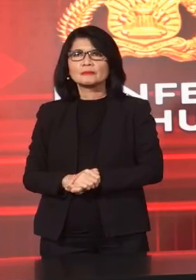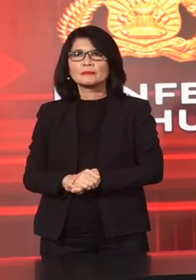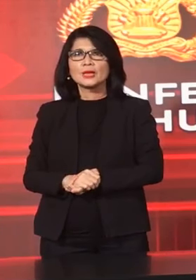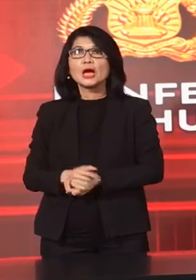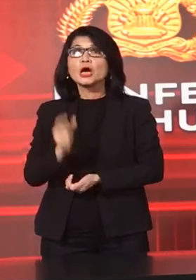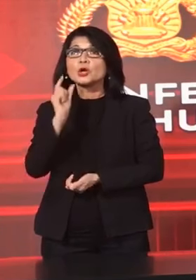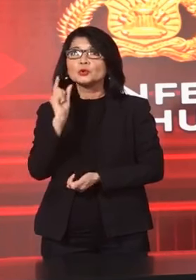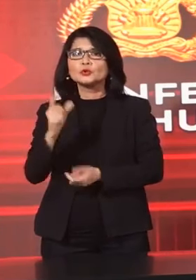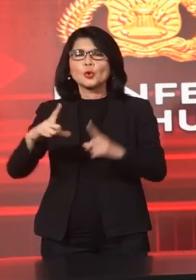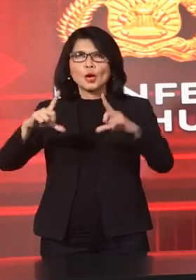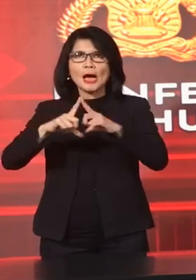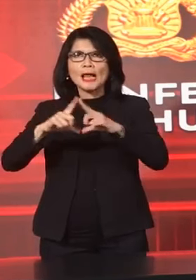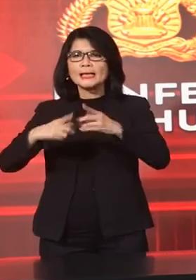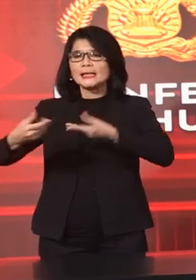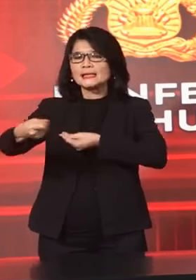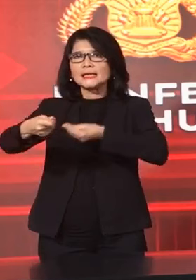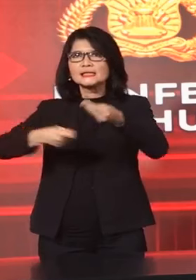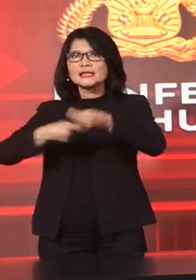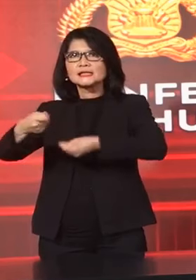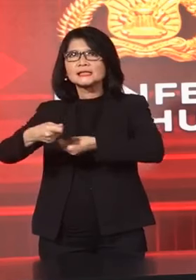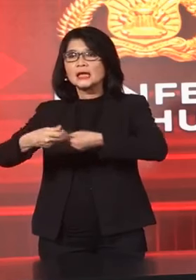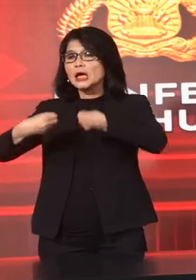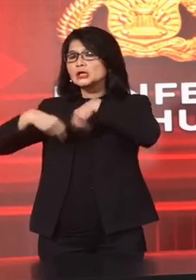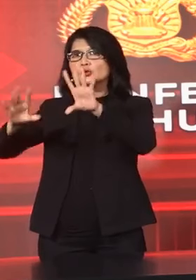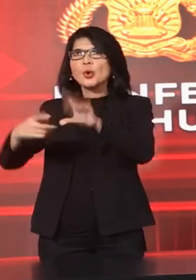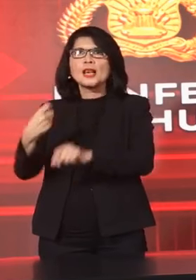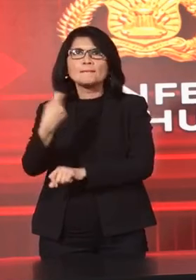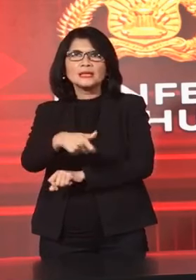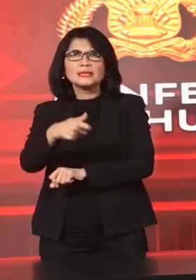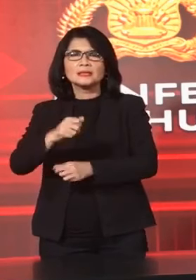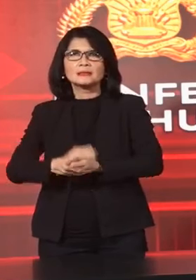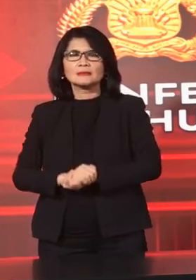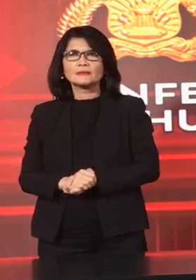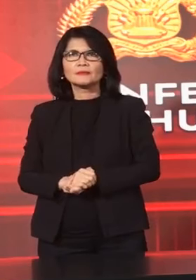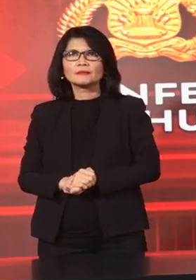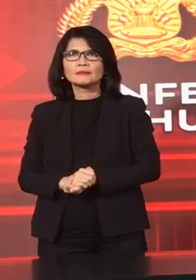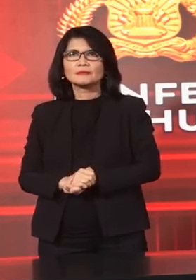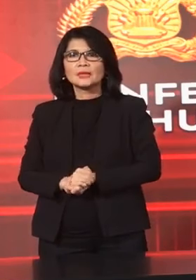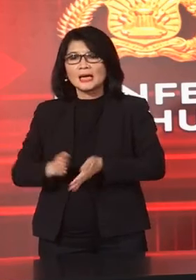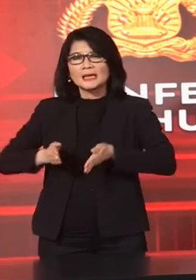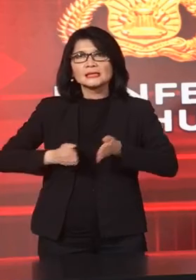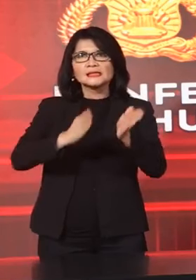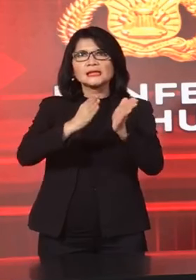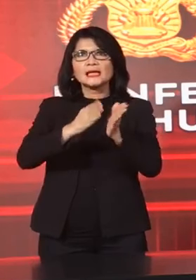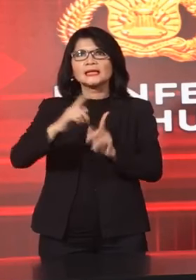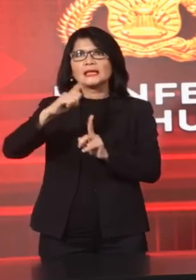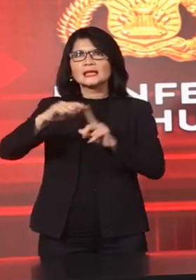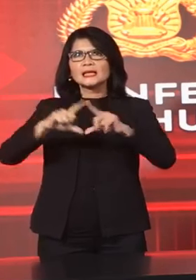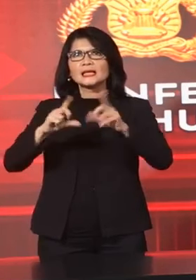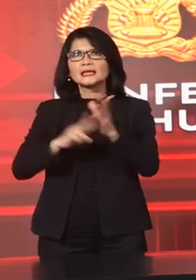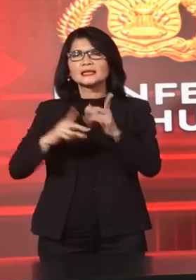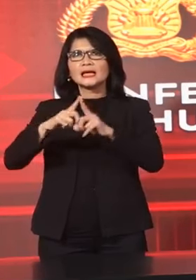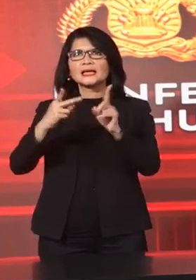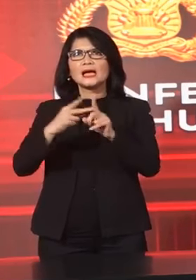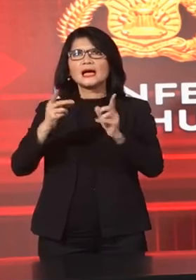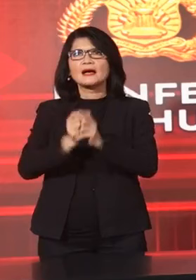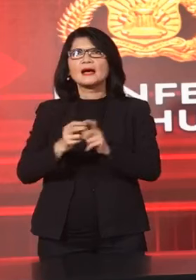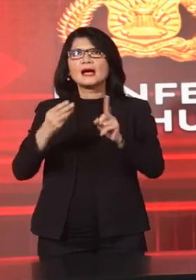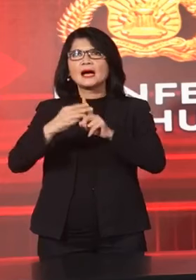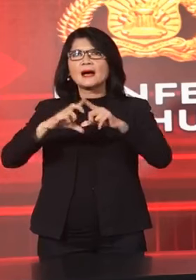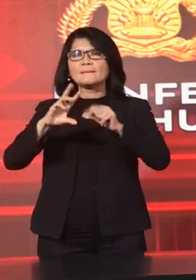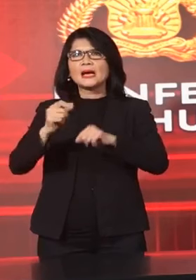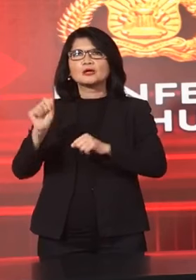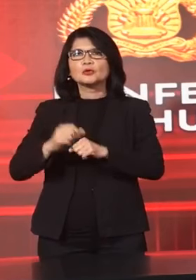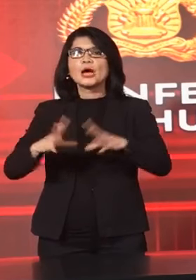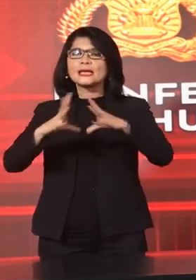Alat Transaksi Jual-Beli Atau Perdagangan Di Jalan Tanah Baru Daerah Depok